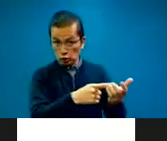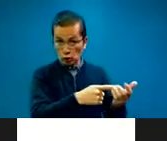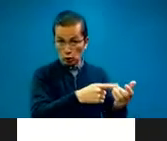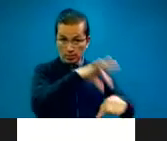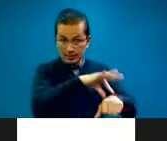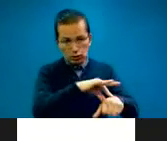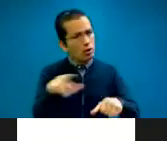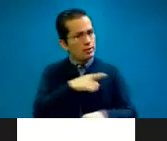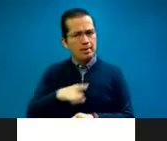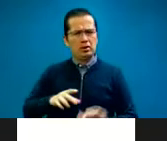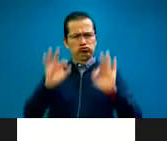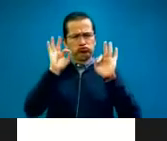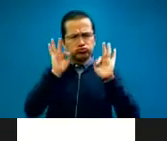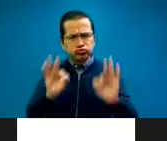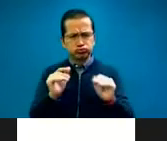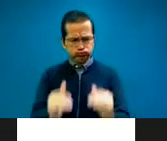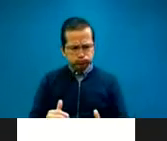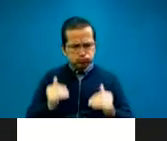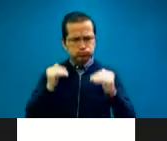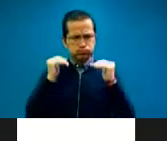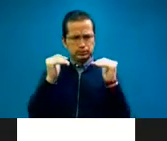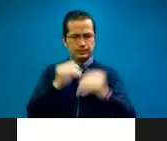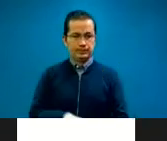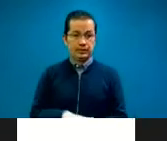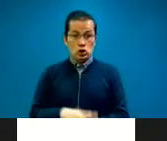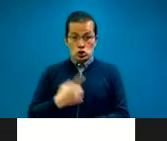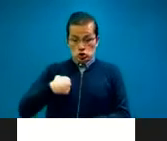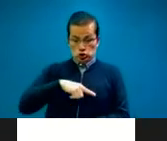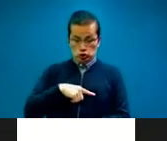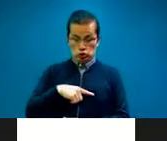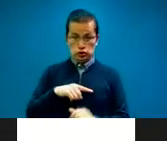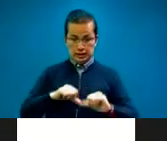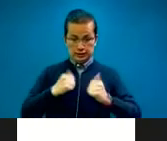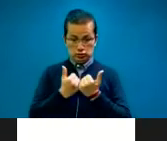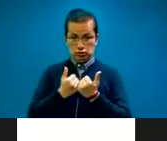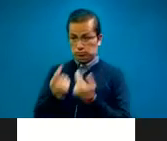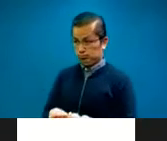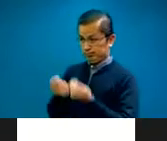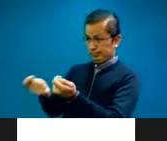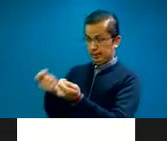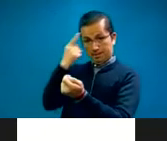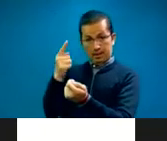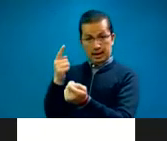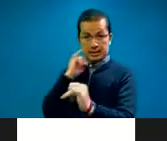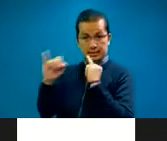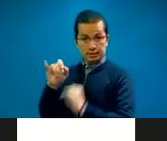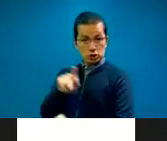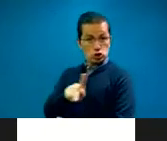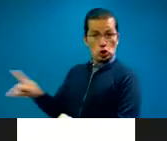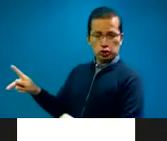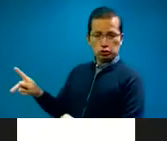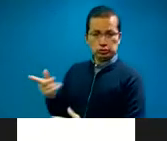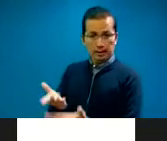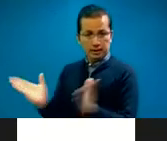certifica intérpretes. Nosotros no certificamos la calidad tampoco, pero sí nos interesa que